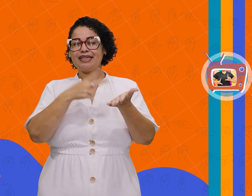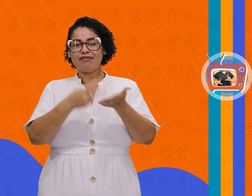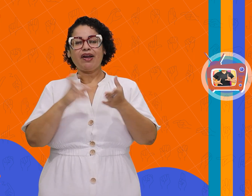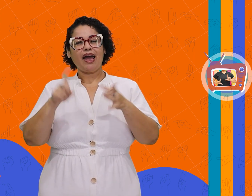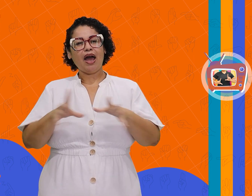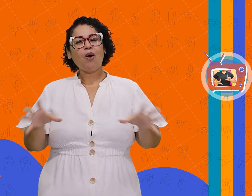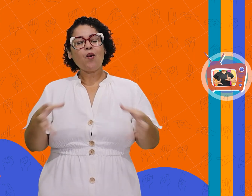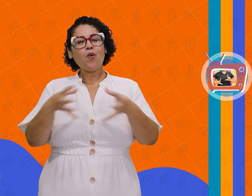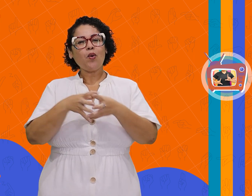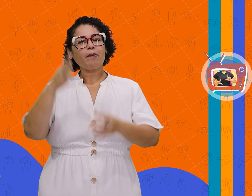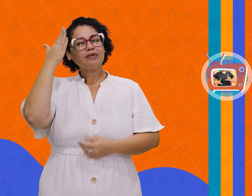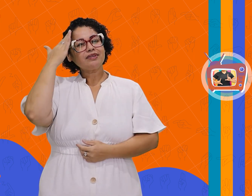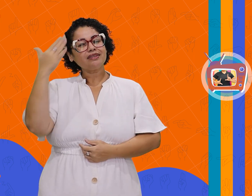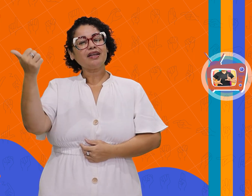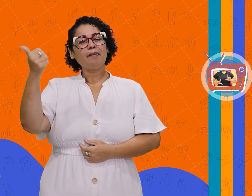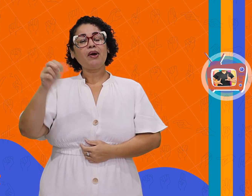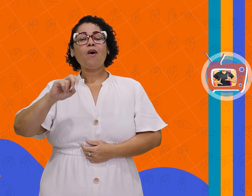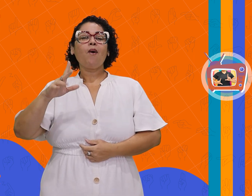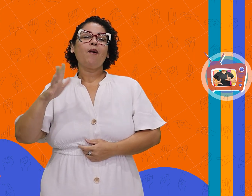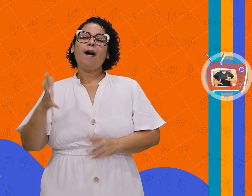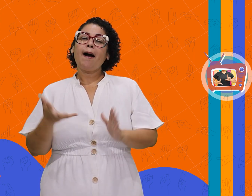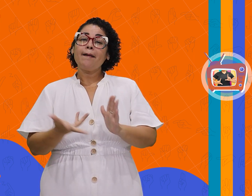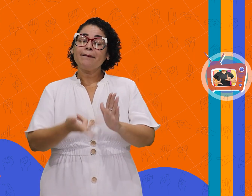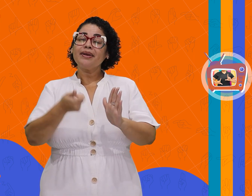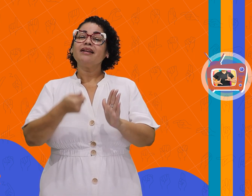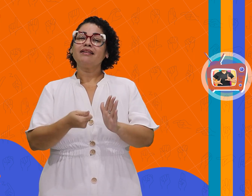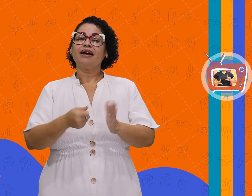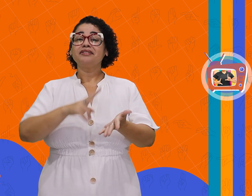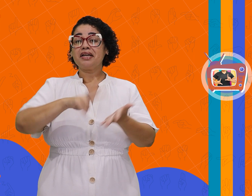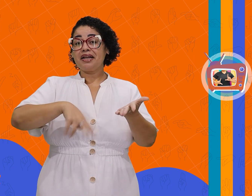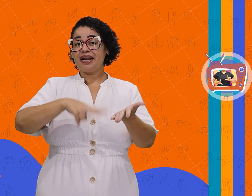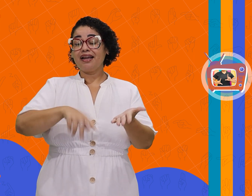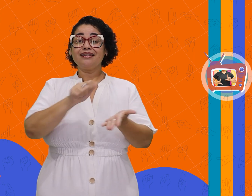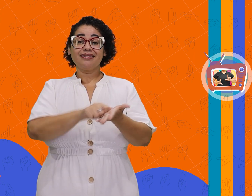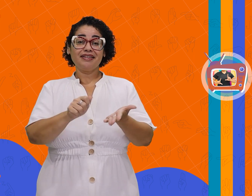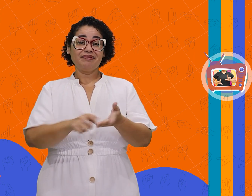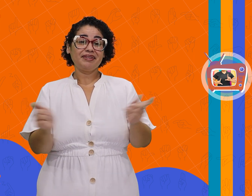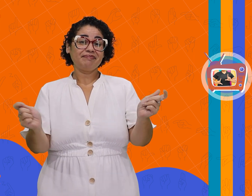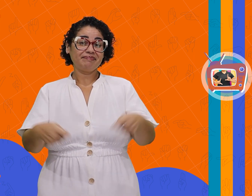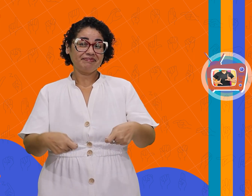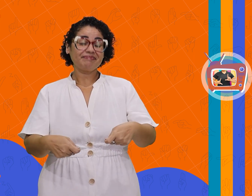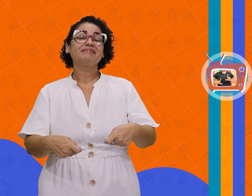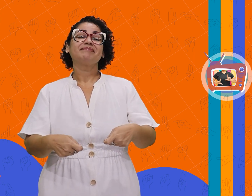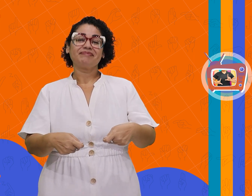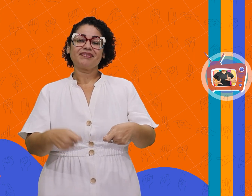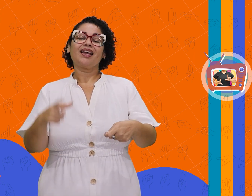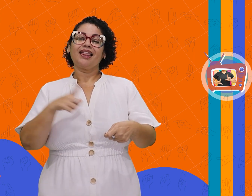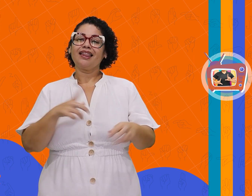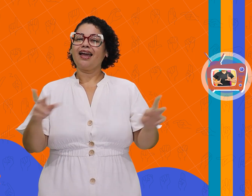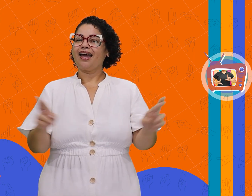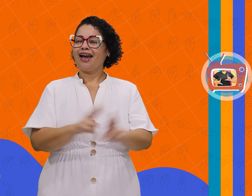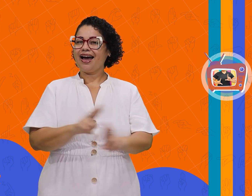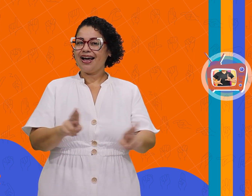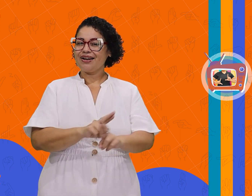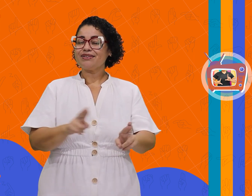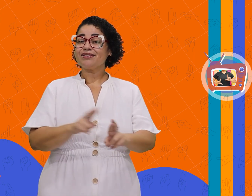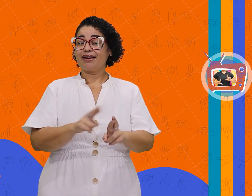um conjunto de saberes ou habilidades de ler e escrever, que estão relacionados às